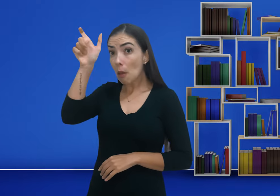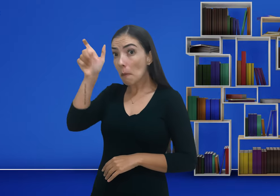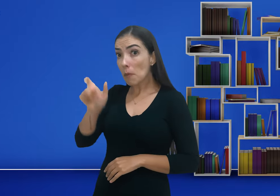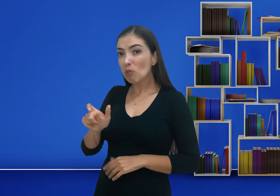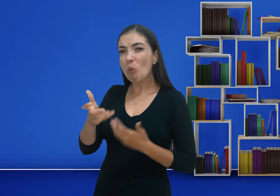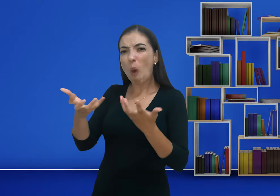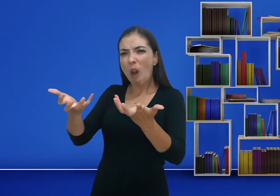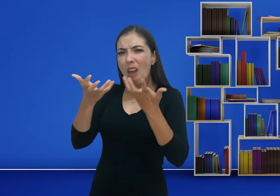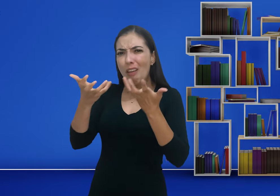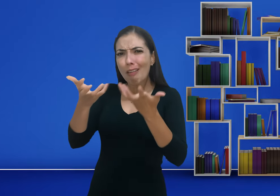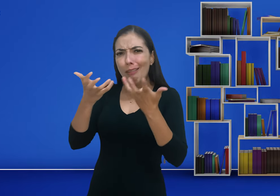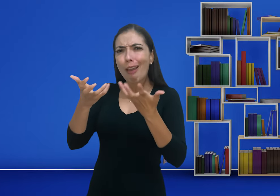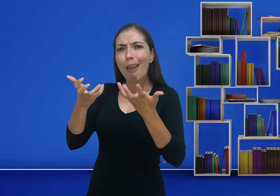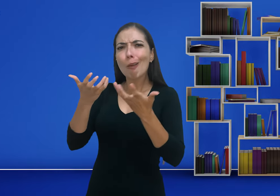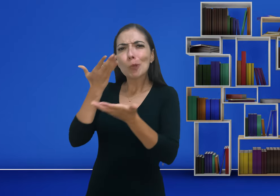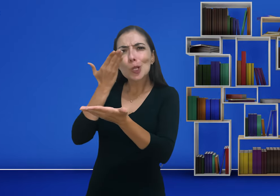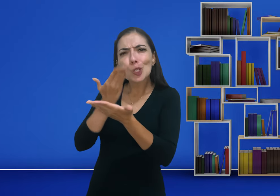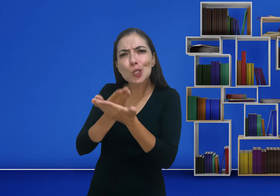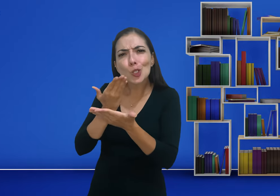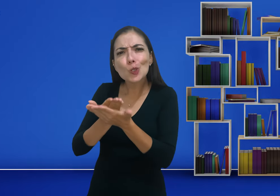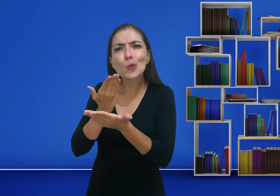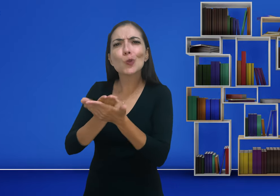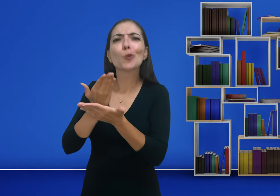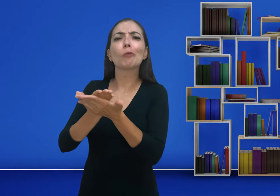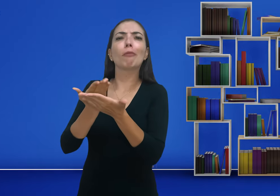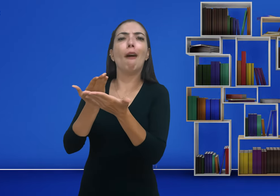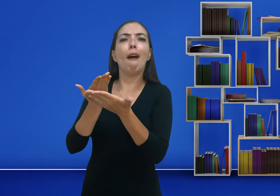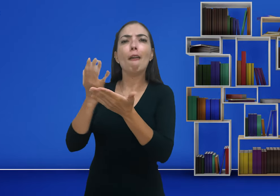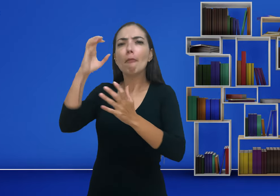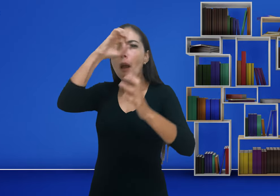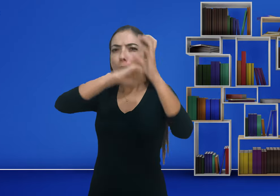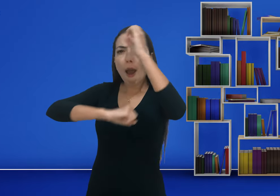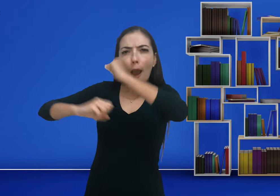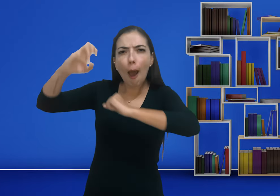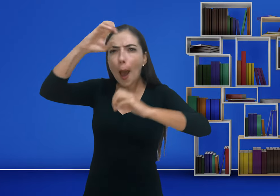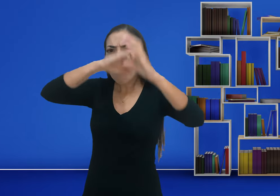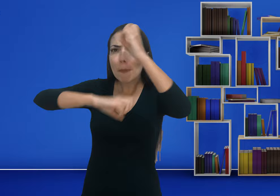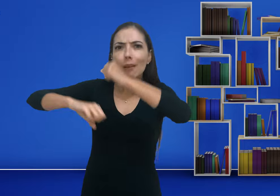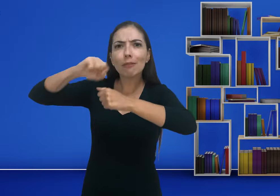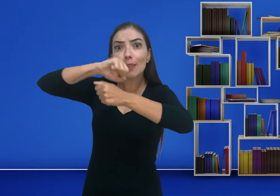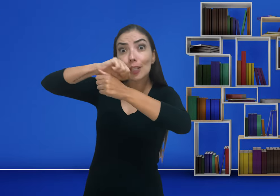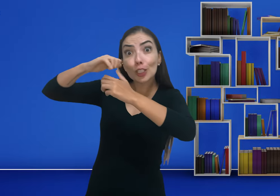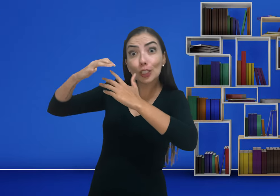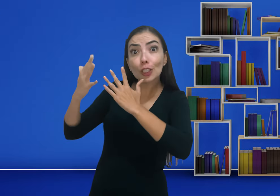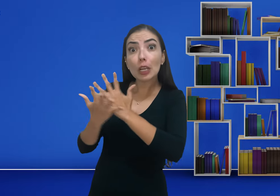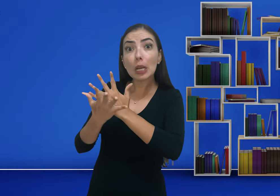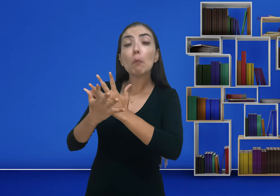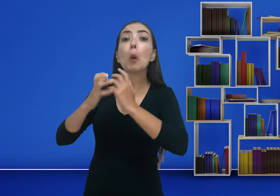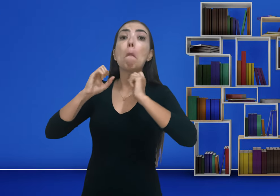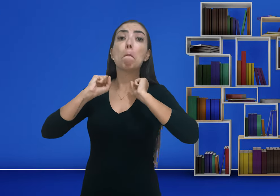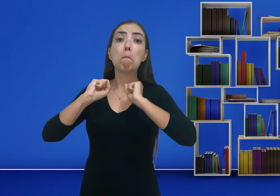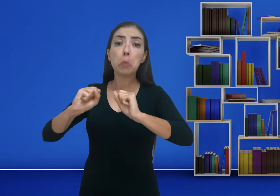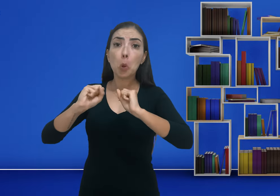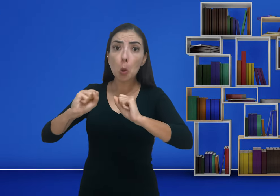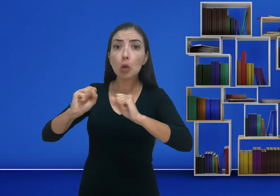Se uma pessoa quer muito estudar, quer muito aprender e ser fluente na Libras,